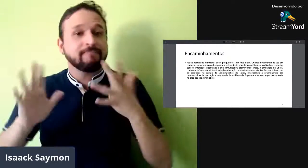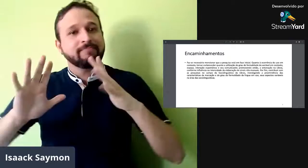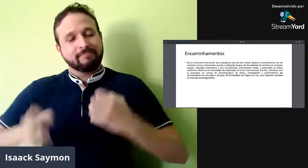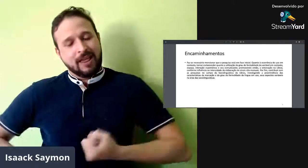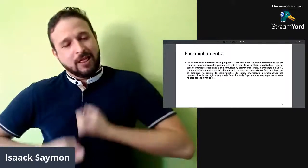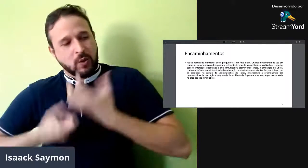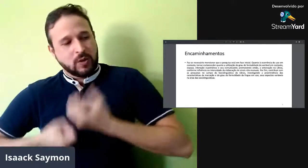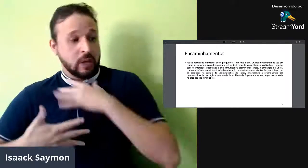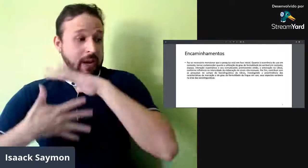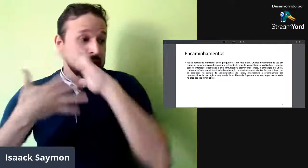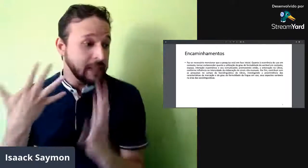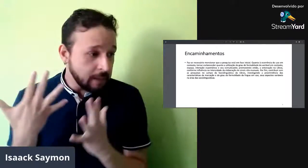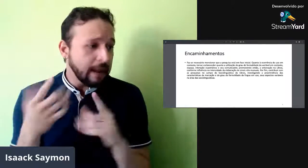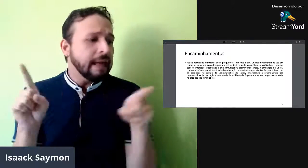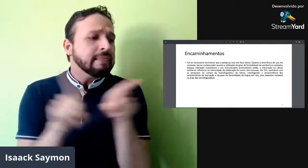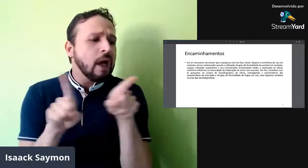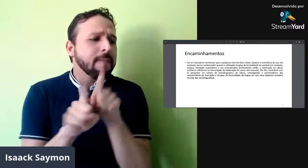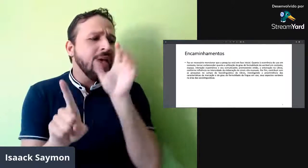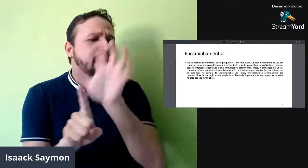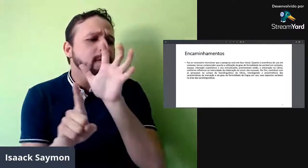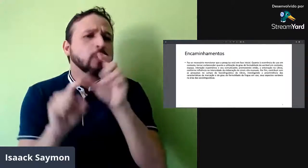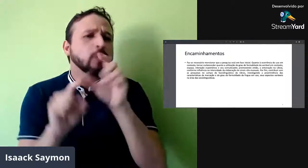contexto, espaço, interação espontânea,